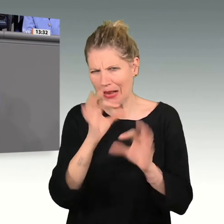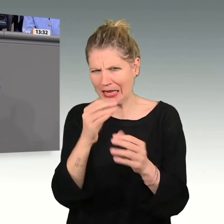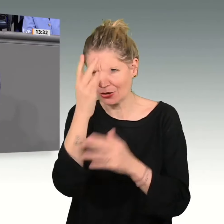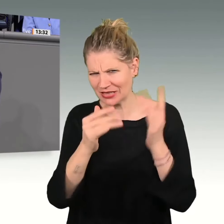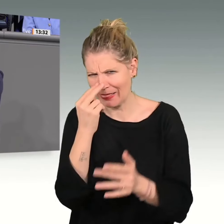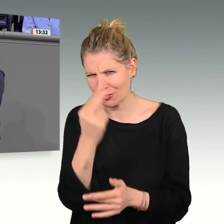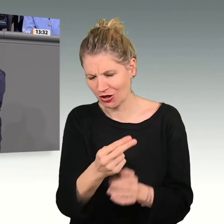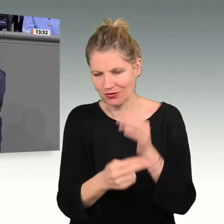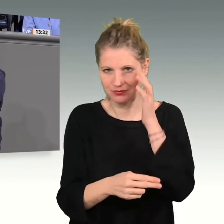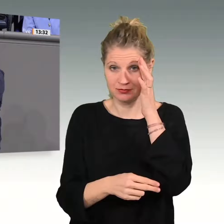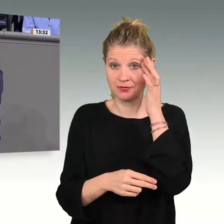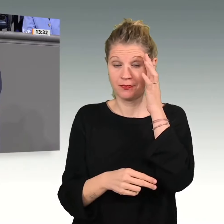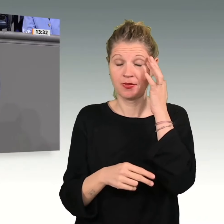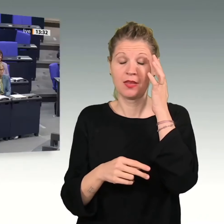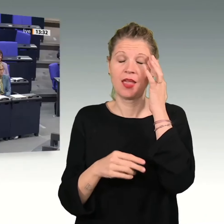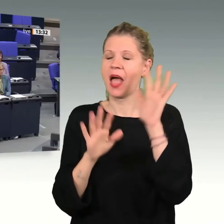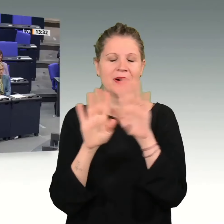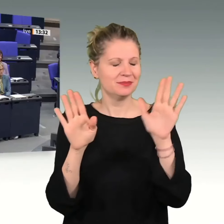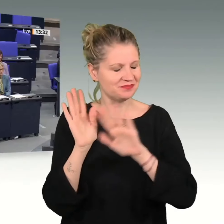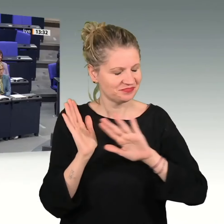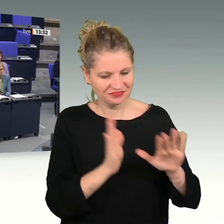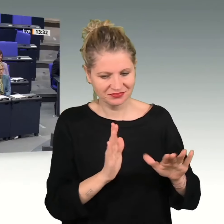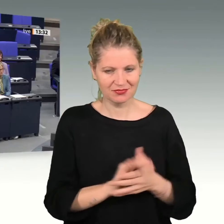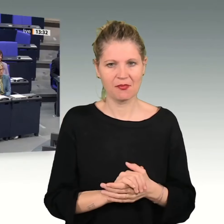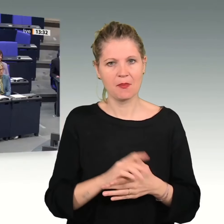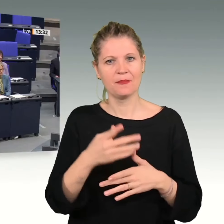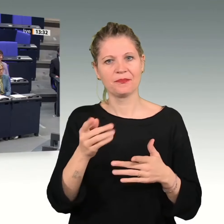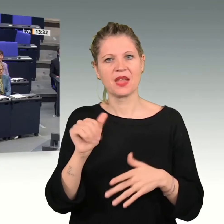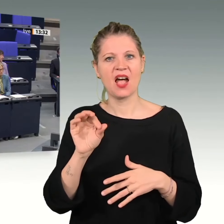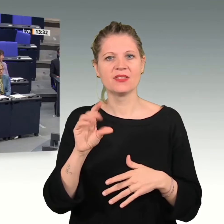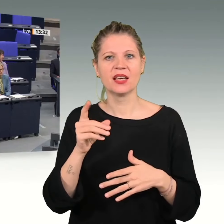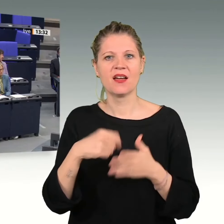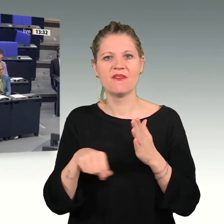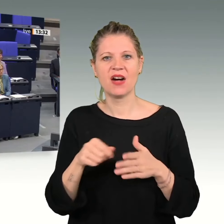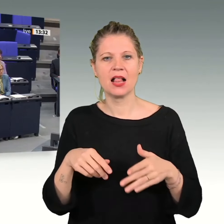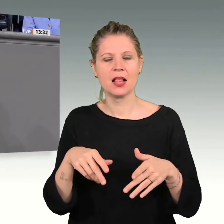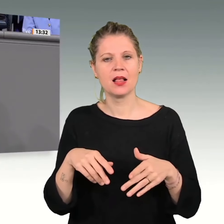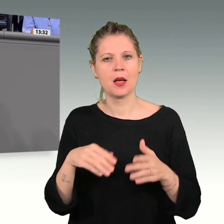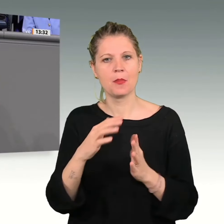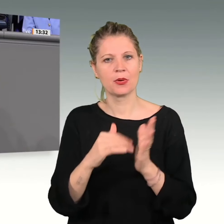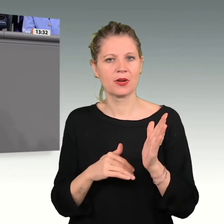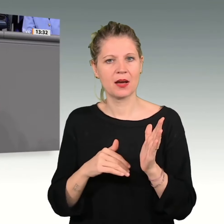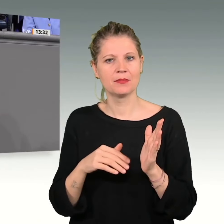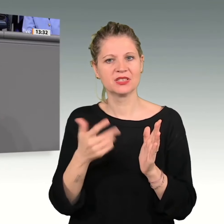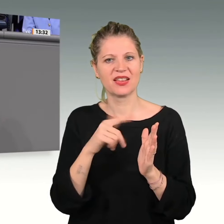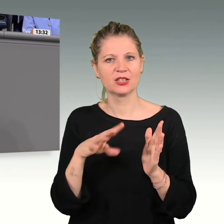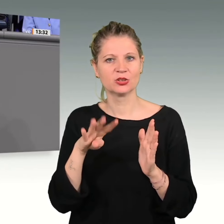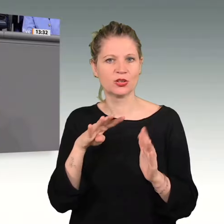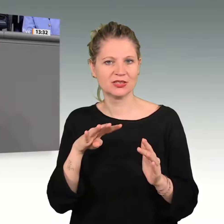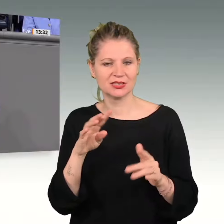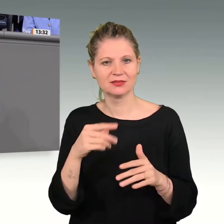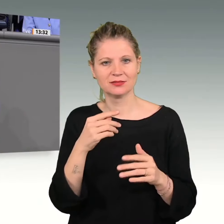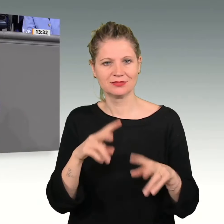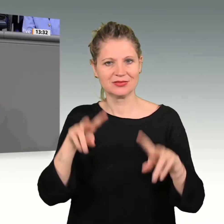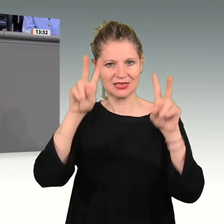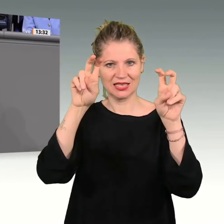Aber worauf ich eigentlich hinaus wollte, es gibt im Wahlprogramm der AfD von 2019 einen Satz, ich zitiere, wir bezweifeln aus guten Gründen,